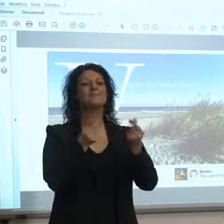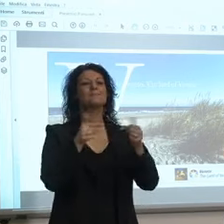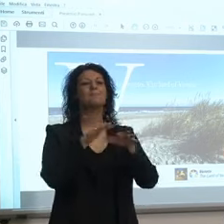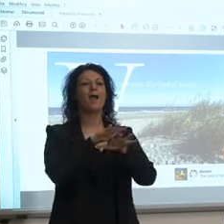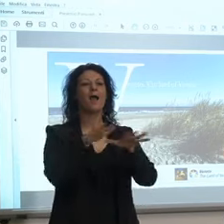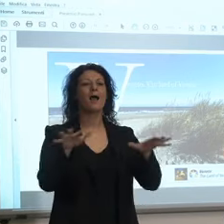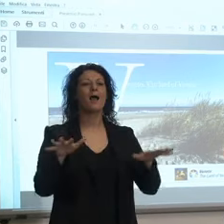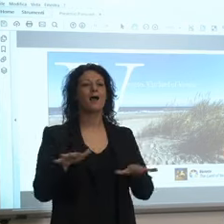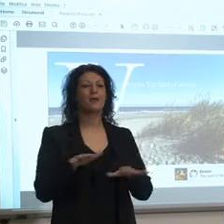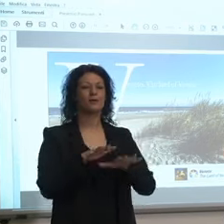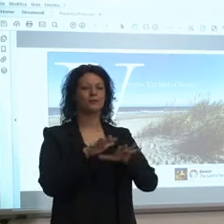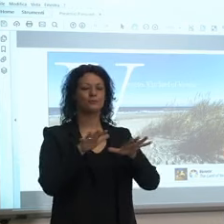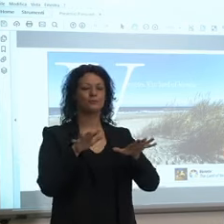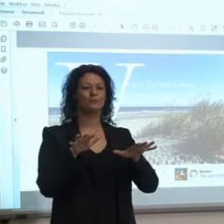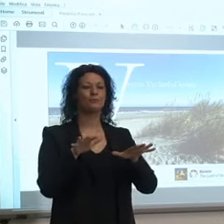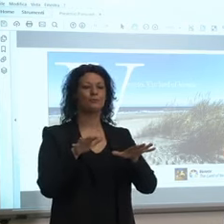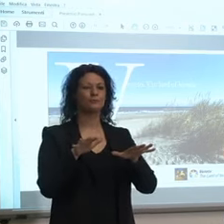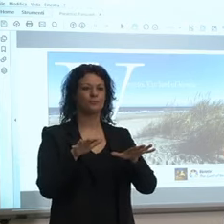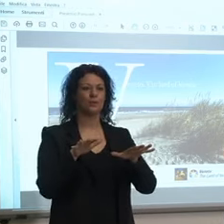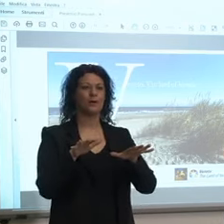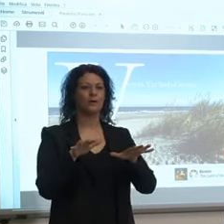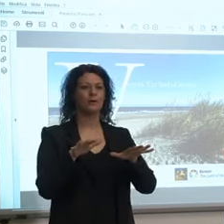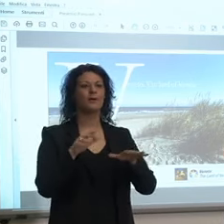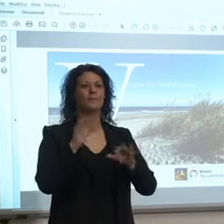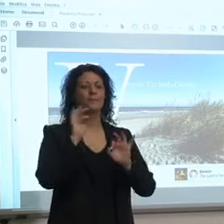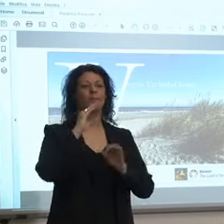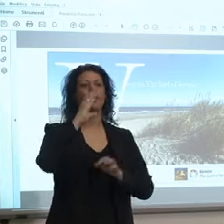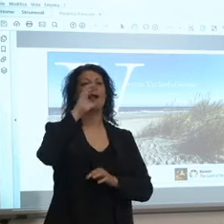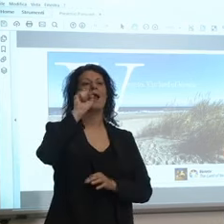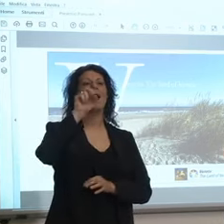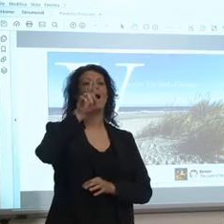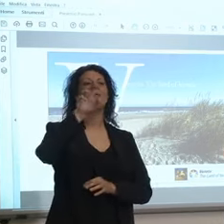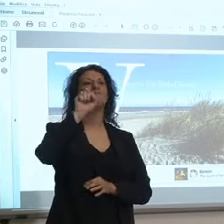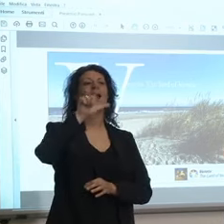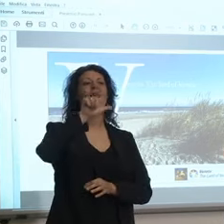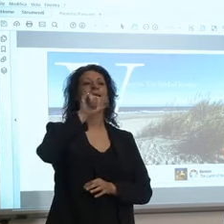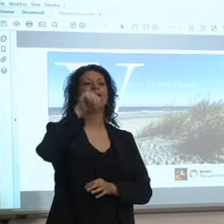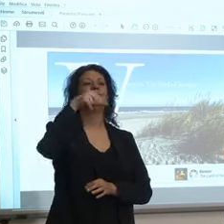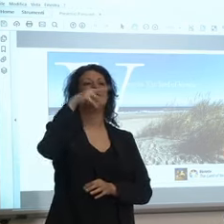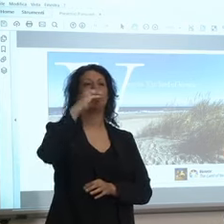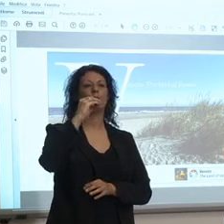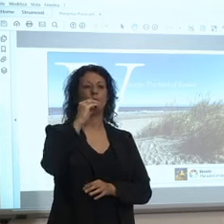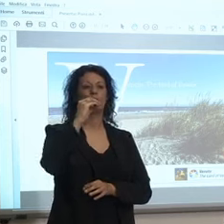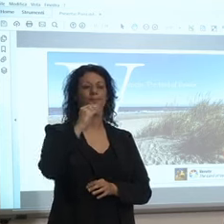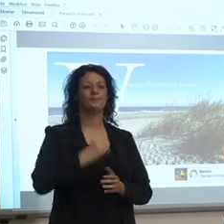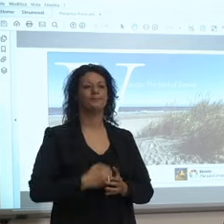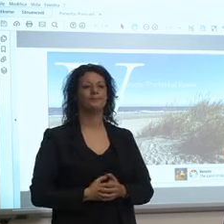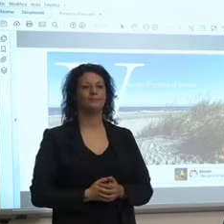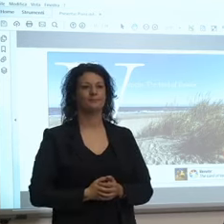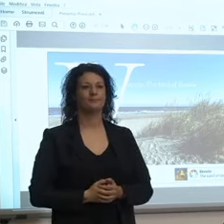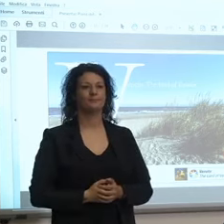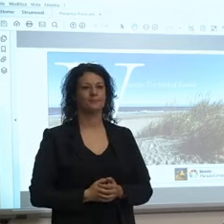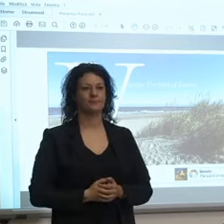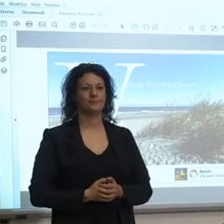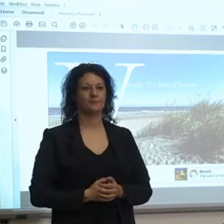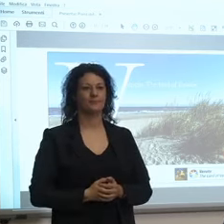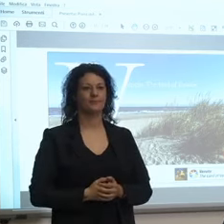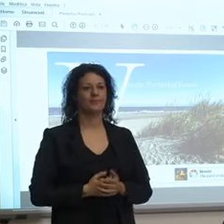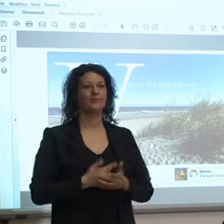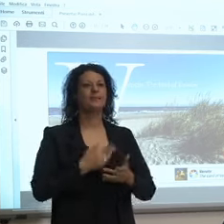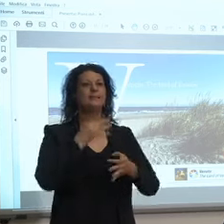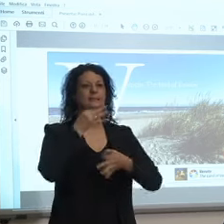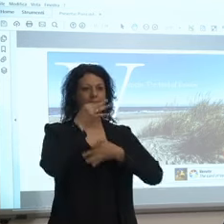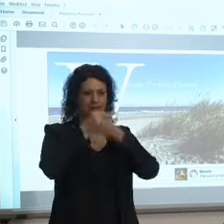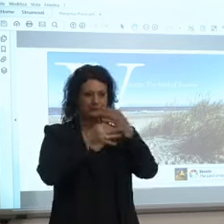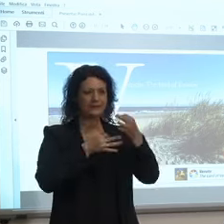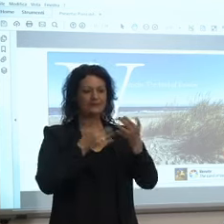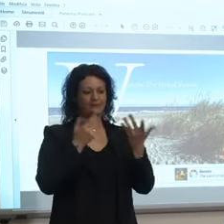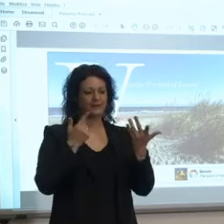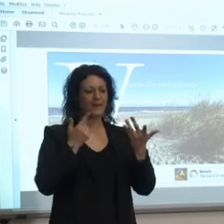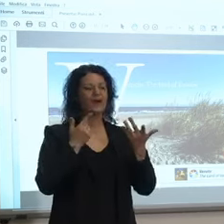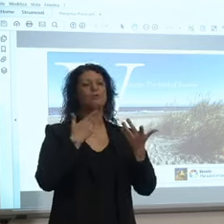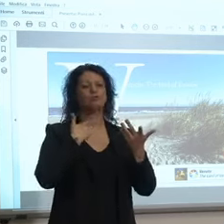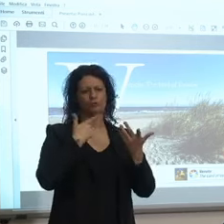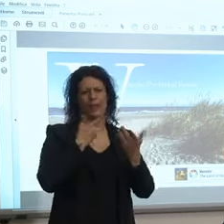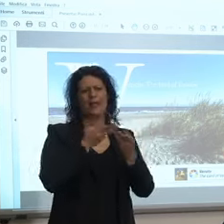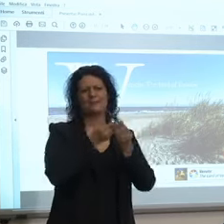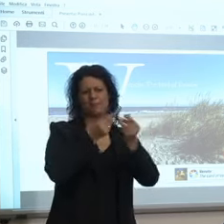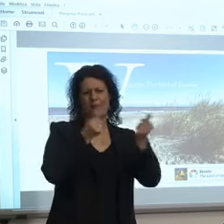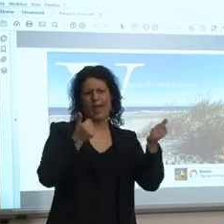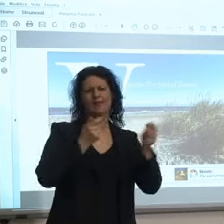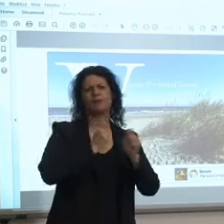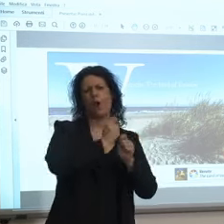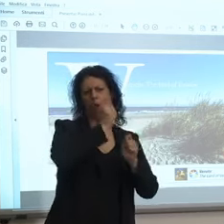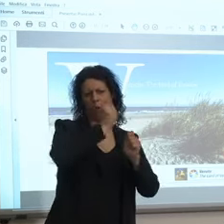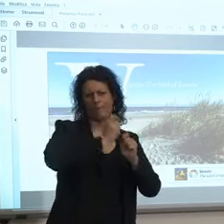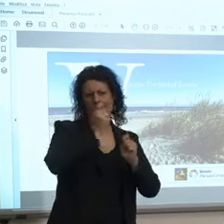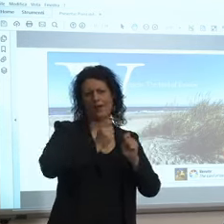una spiaggia questo è Cavallino in particolare ma per dire che non è solo la spiaggia con gli ombrelloni abbiamo la spiaggia con gli ombrelloni